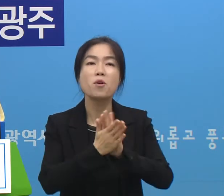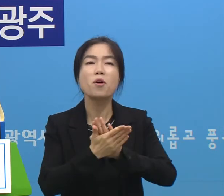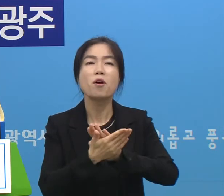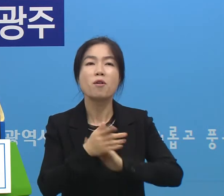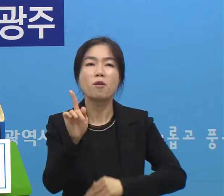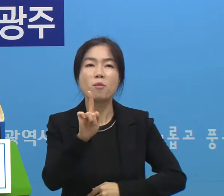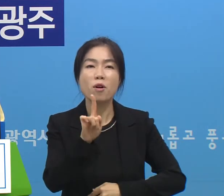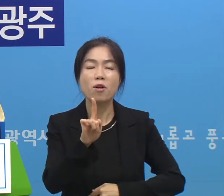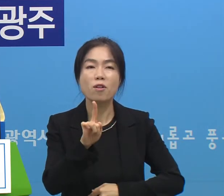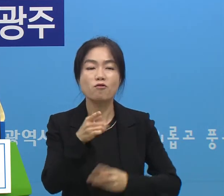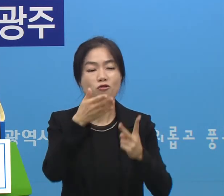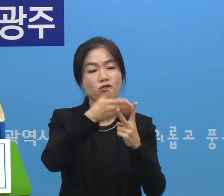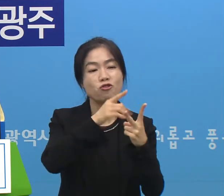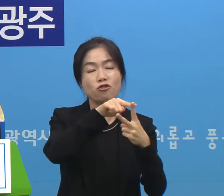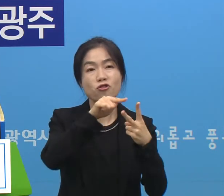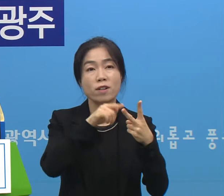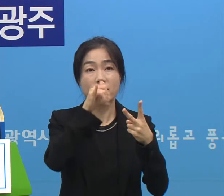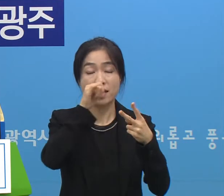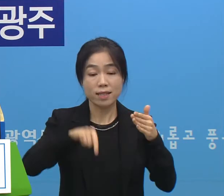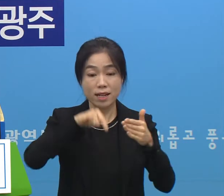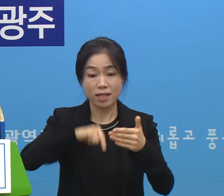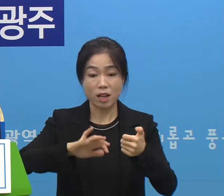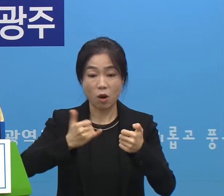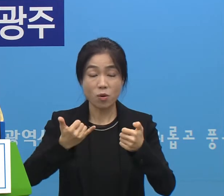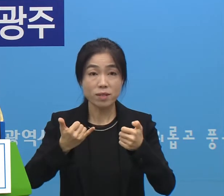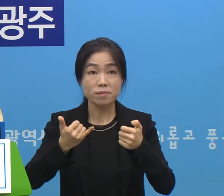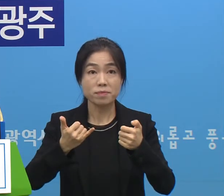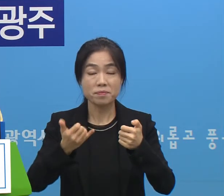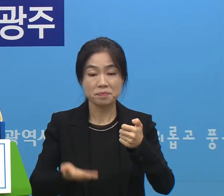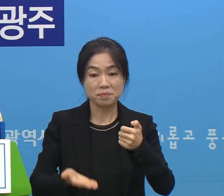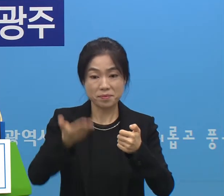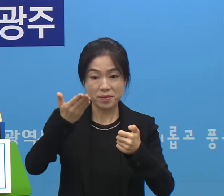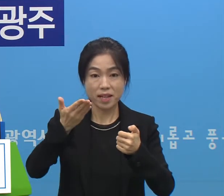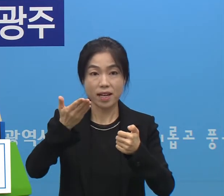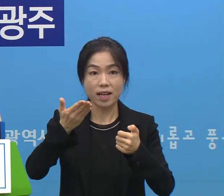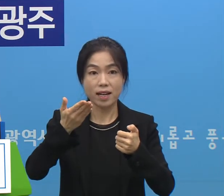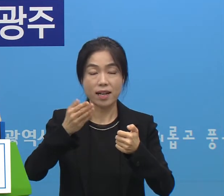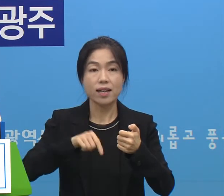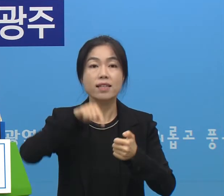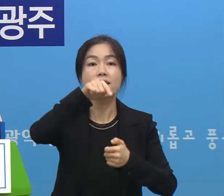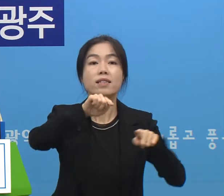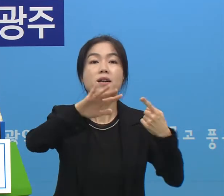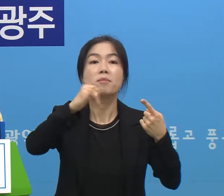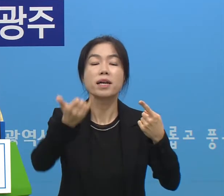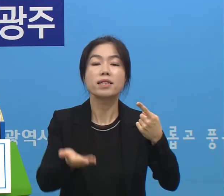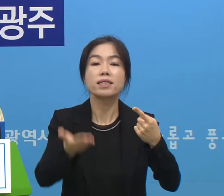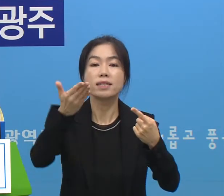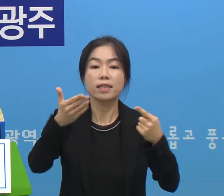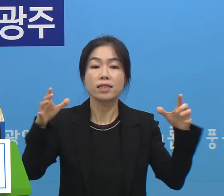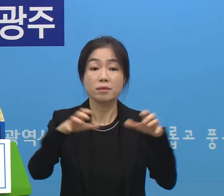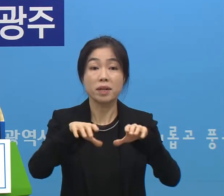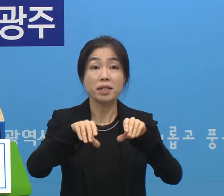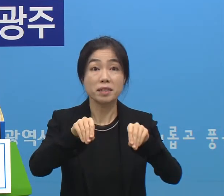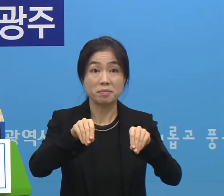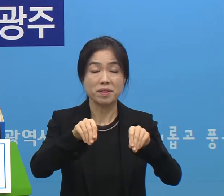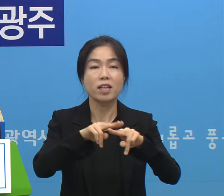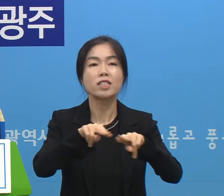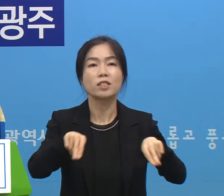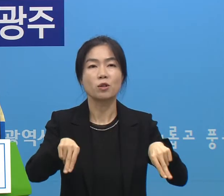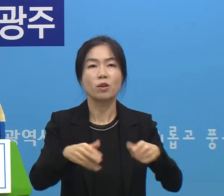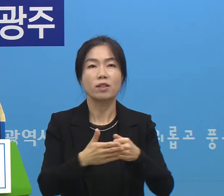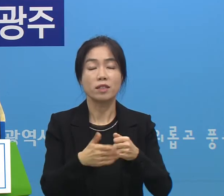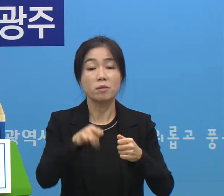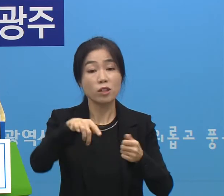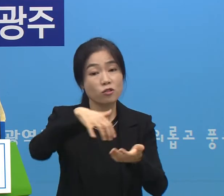가지가 있습니다 하나는 실내 50인 이상 실내 100인 이상 집합 금지가 해제가 되기 때문에